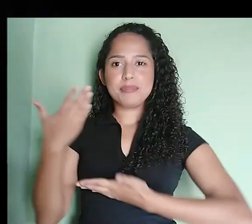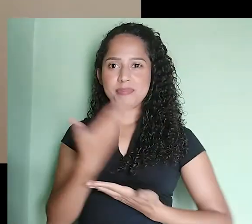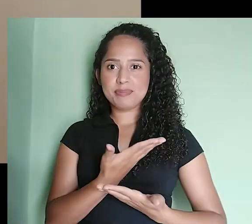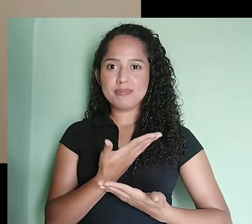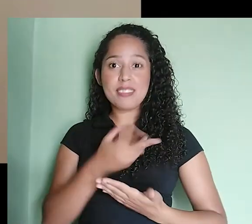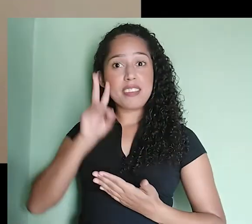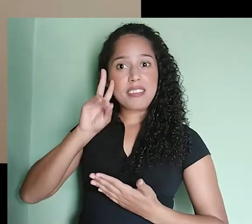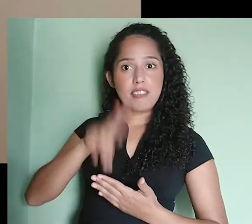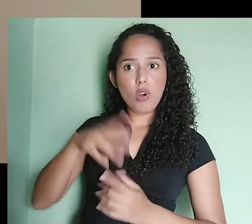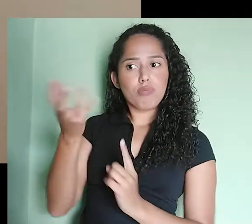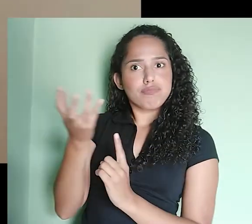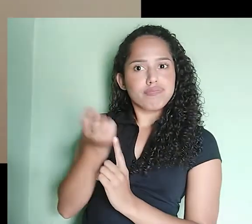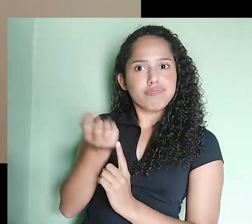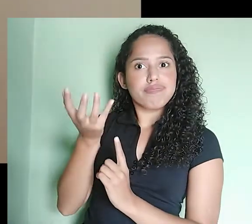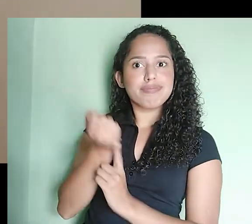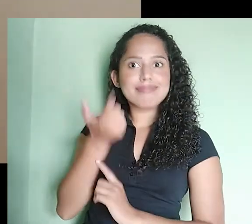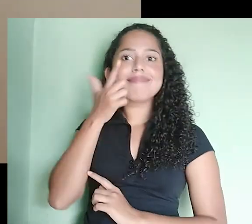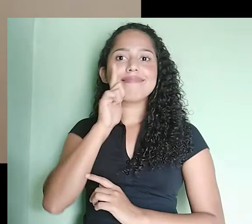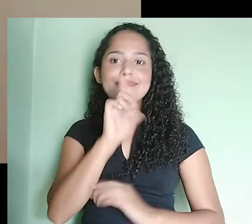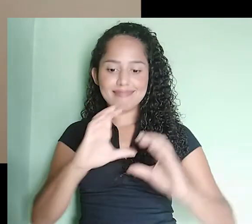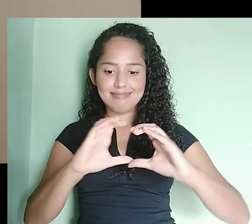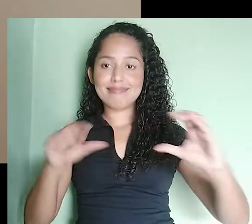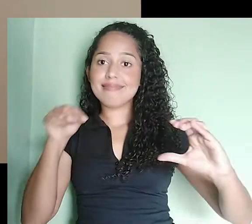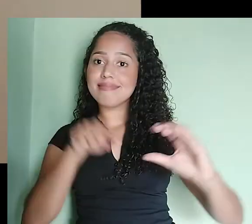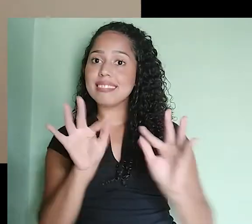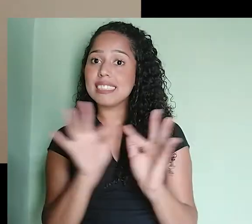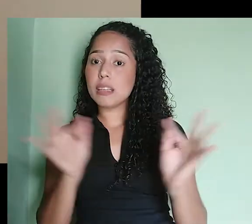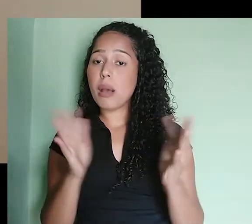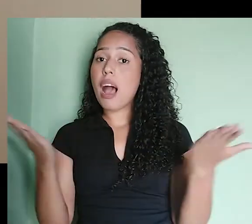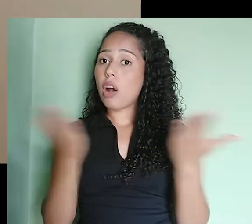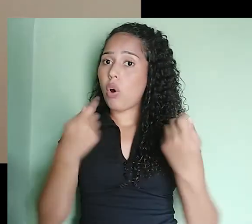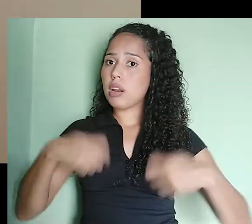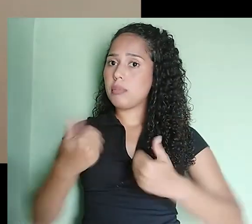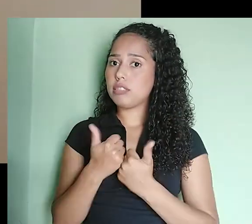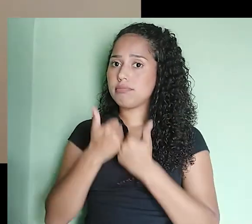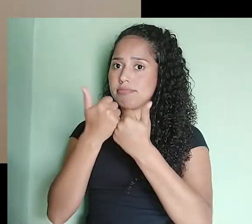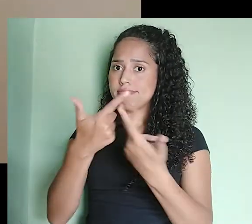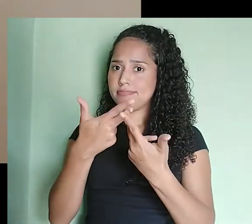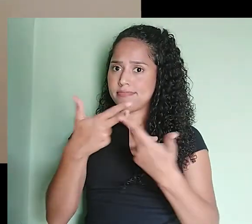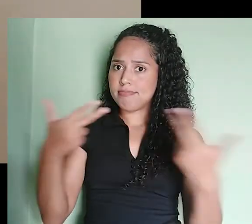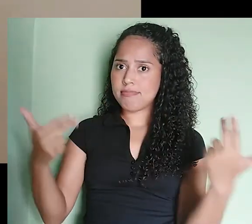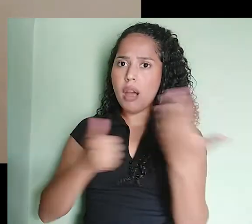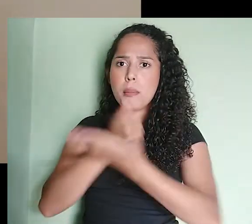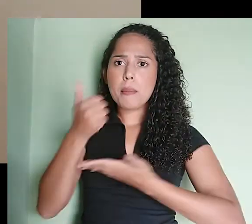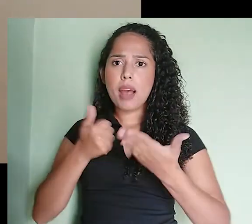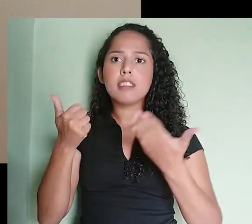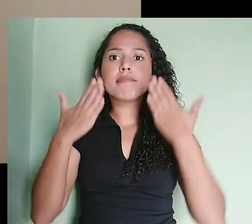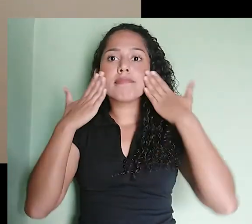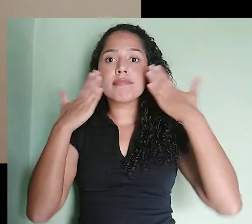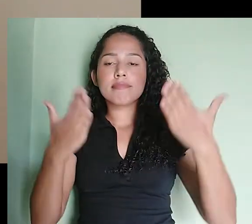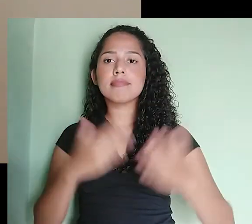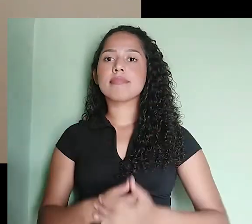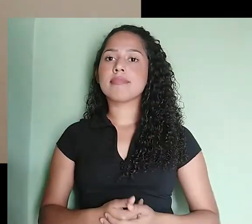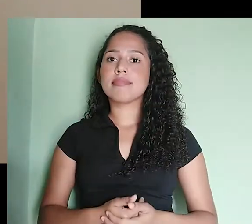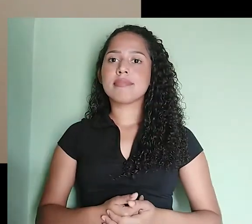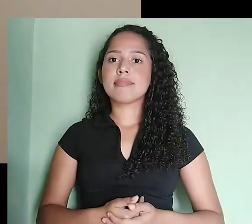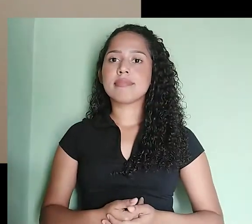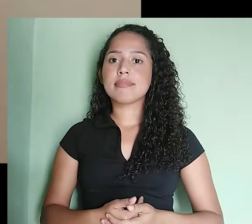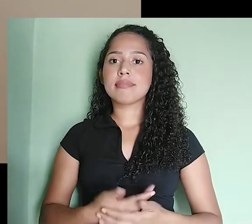Você vai precisar de alguns acessórios básicos que eu irei te apresentar agora. Eu tenho aqui em minhas mãos o cabo USB.